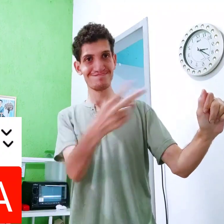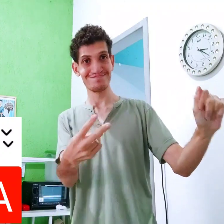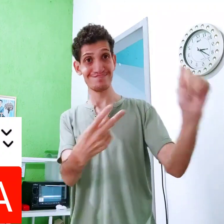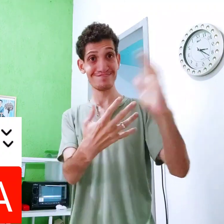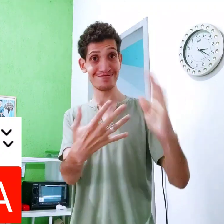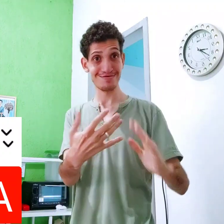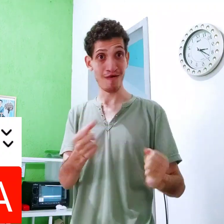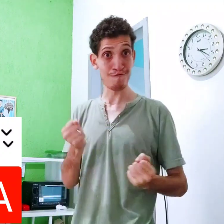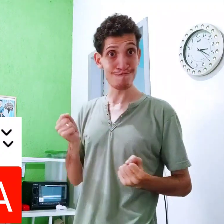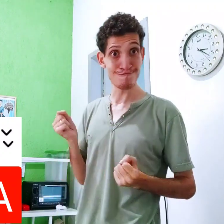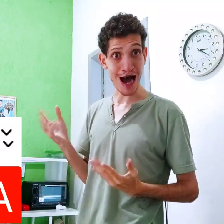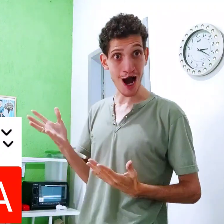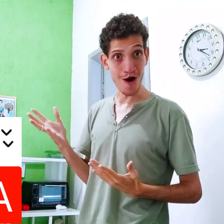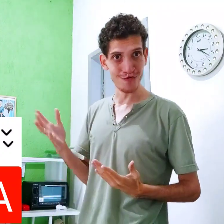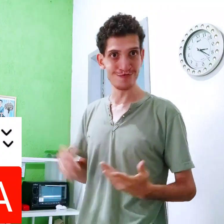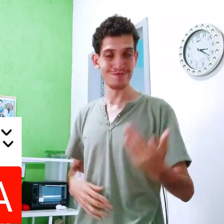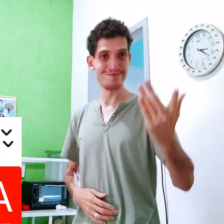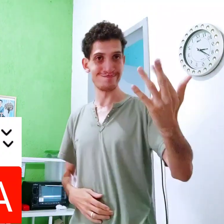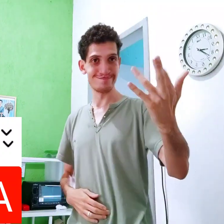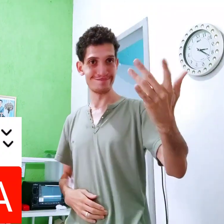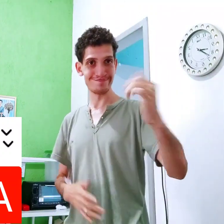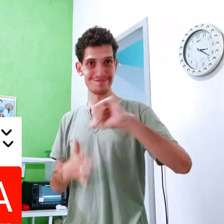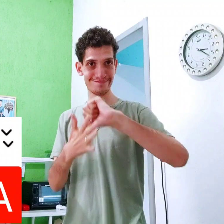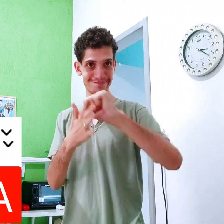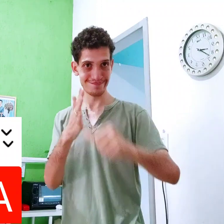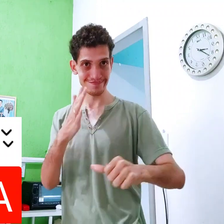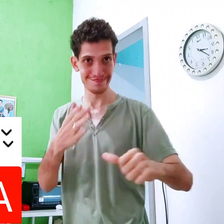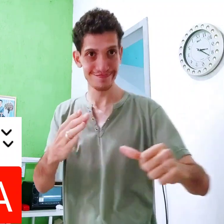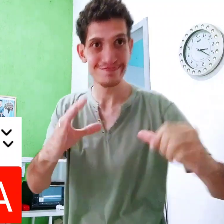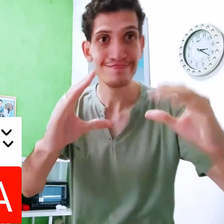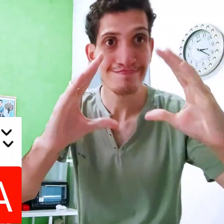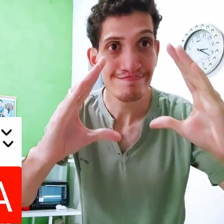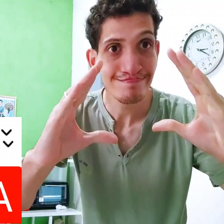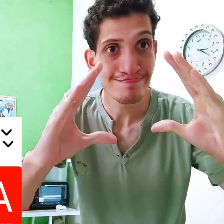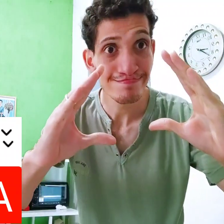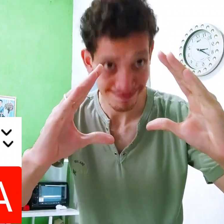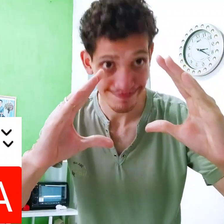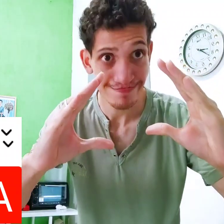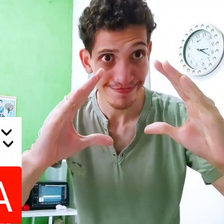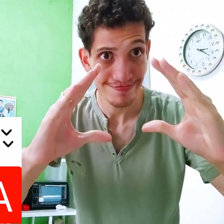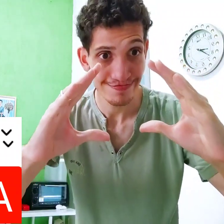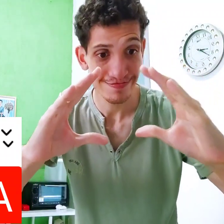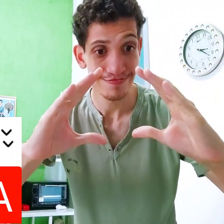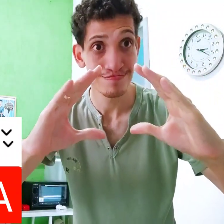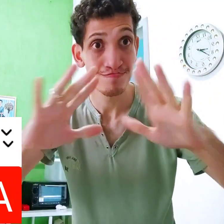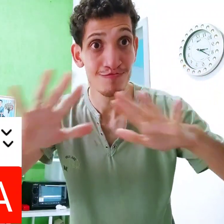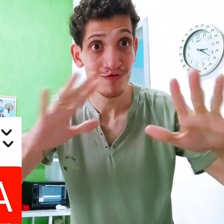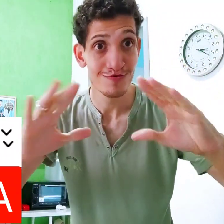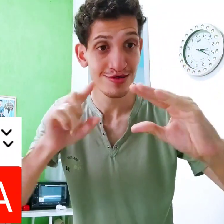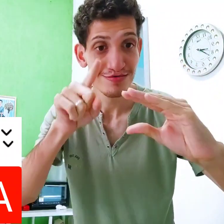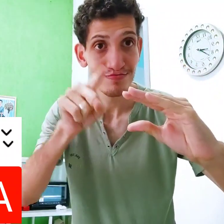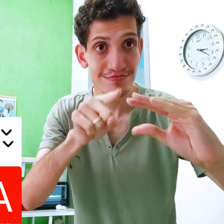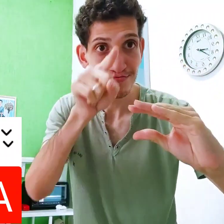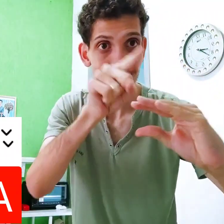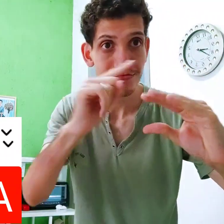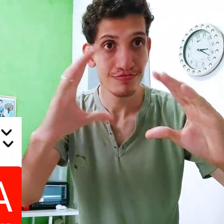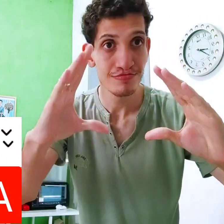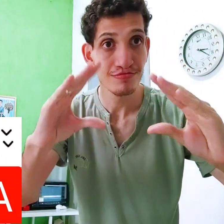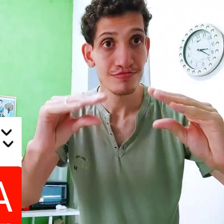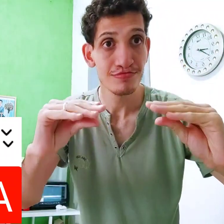Palha Isso daqui Tradução para Libras Olha a mão assim E